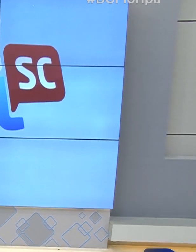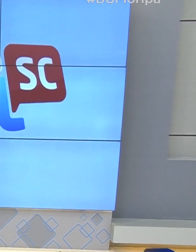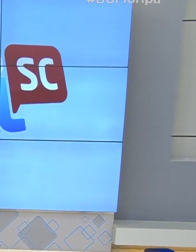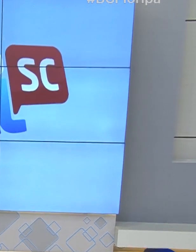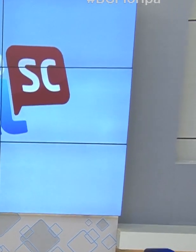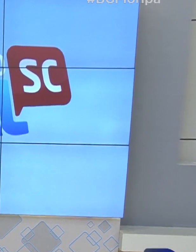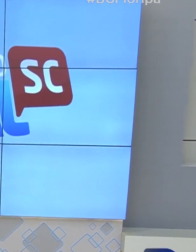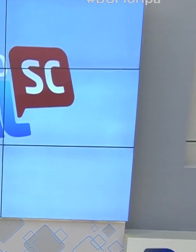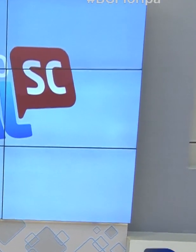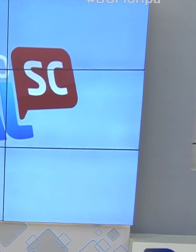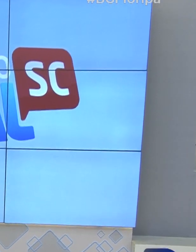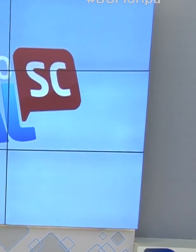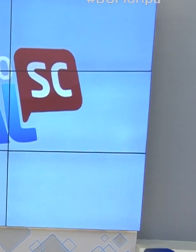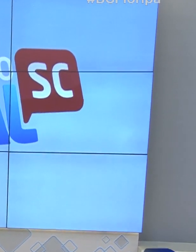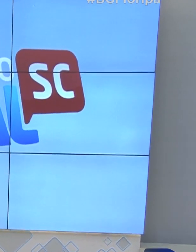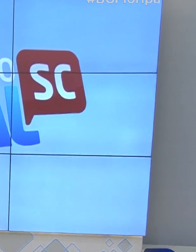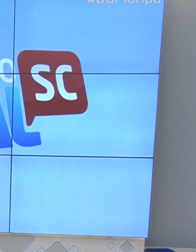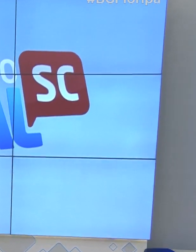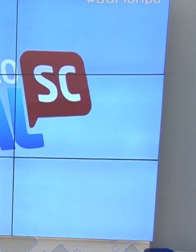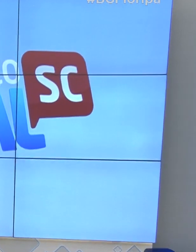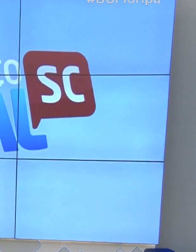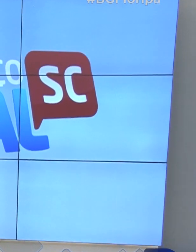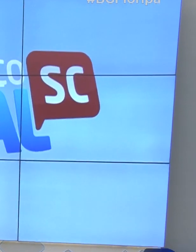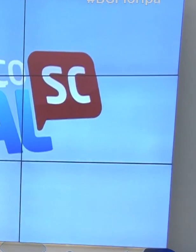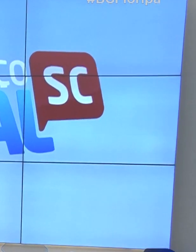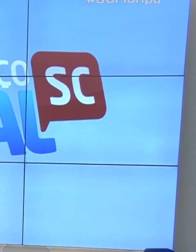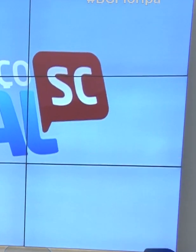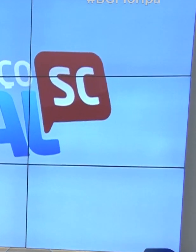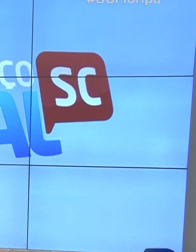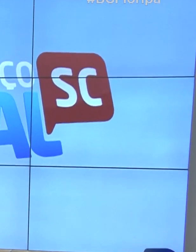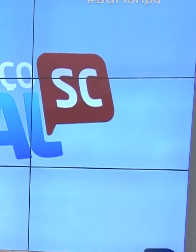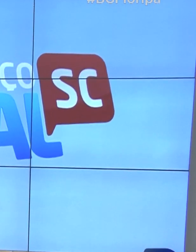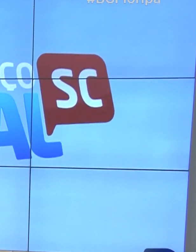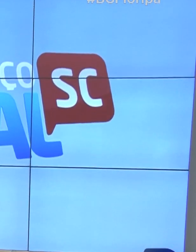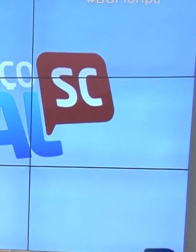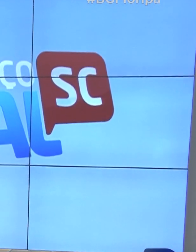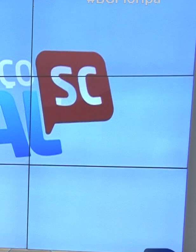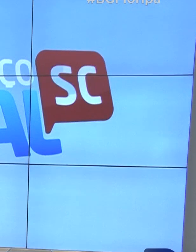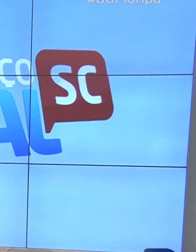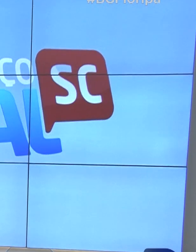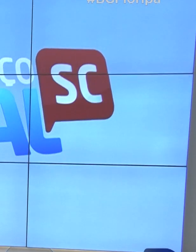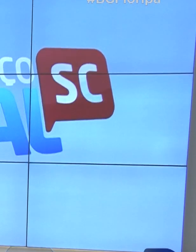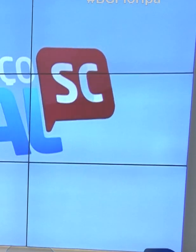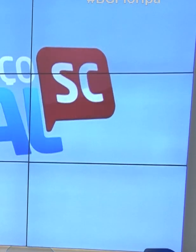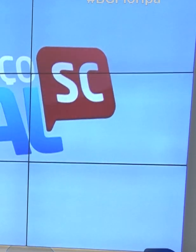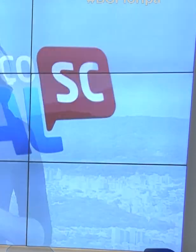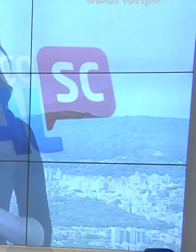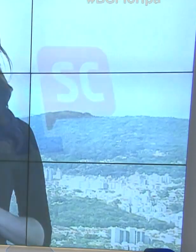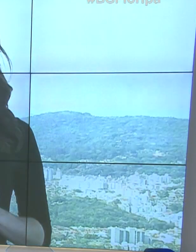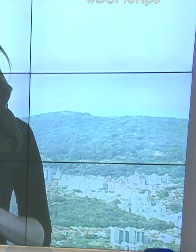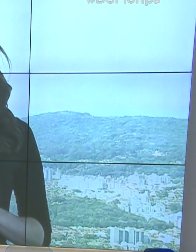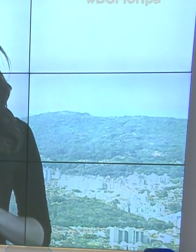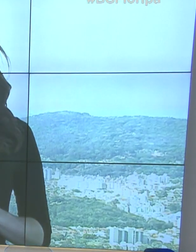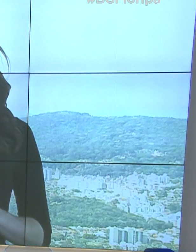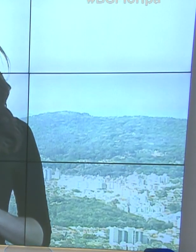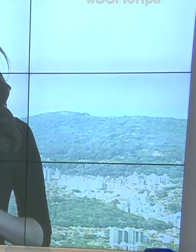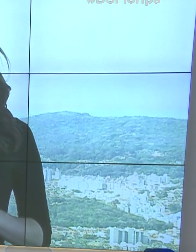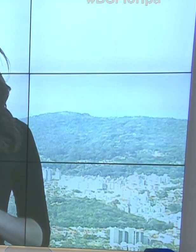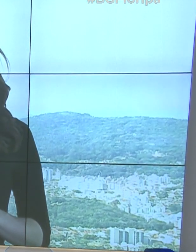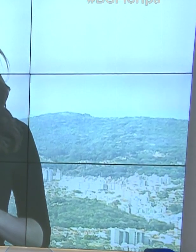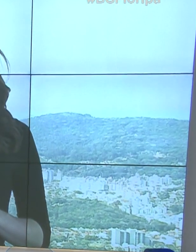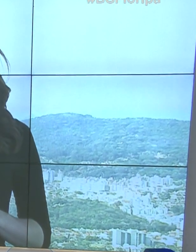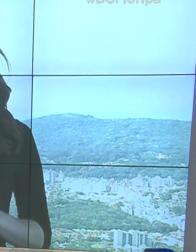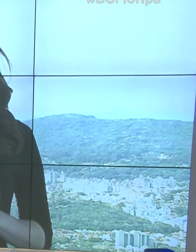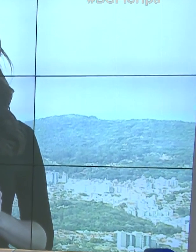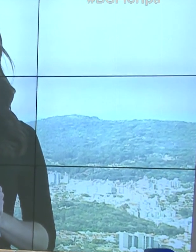E veja só, o prefeito da capital, Jean Loureiro, fez uma coletiva agora há pouco, né? Para atualizar os números do coronavírus e como está sendo o